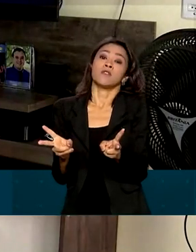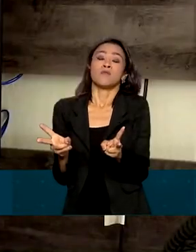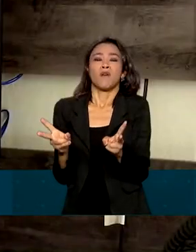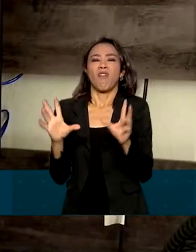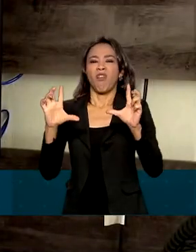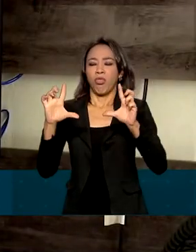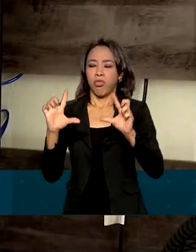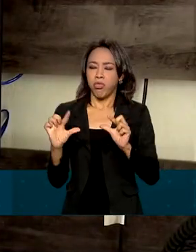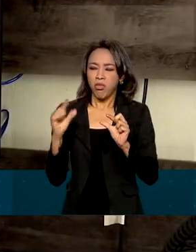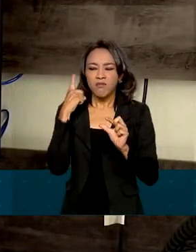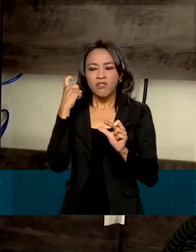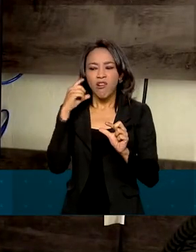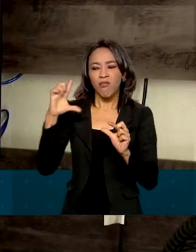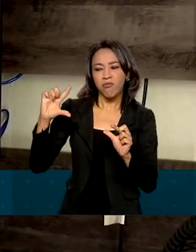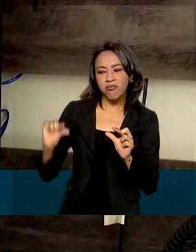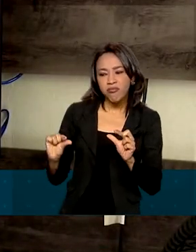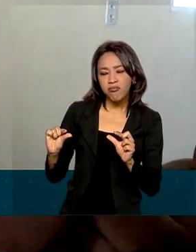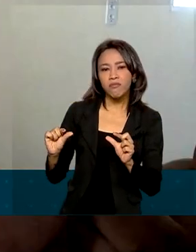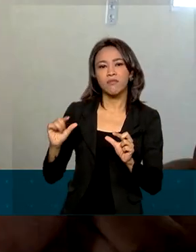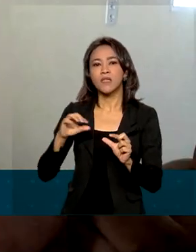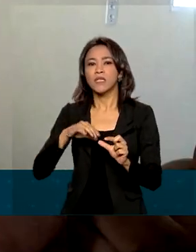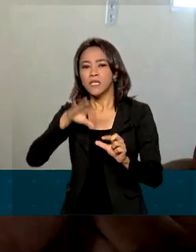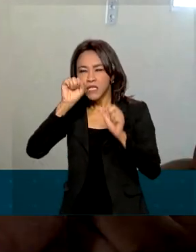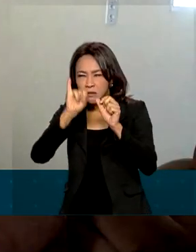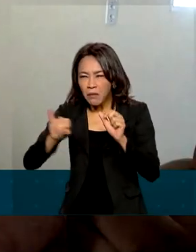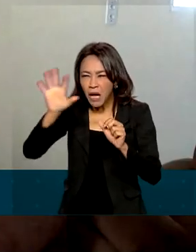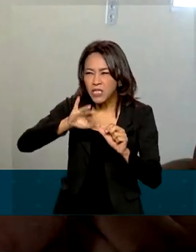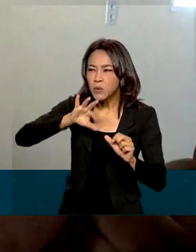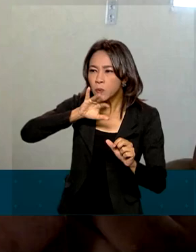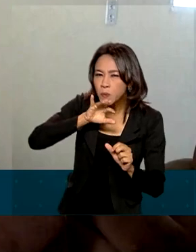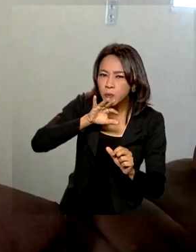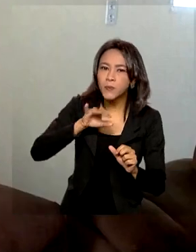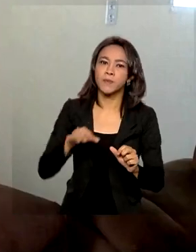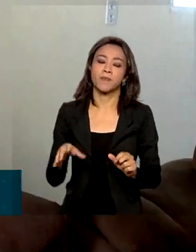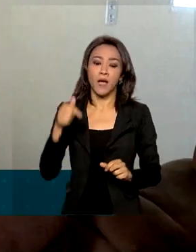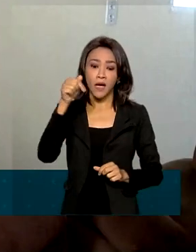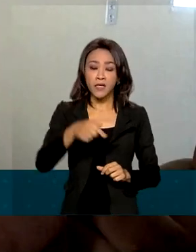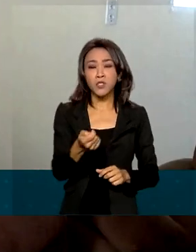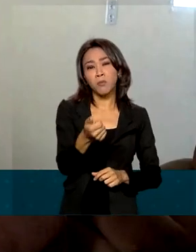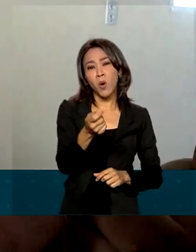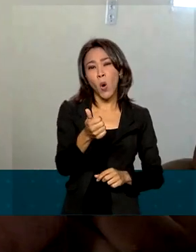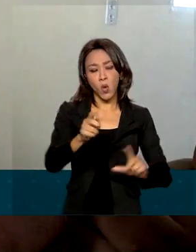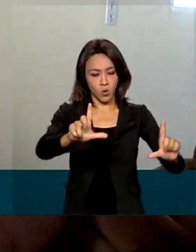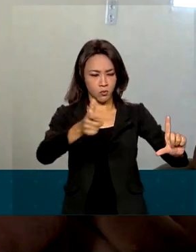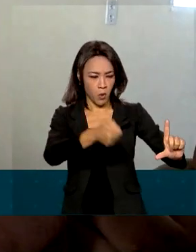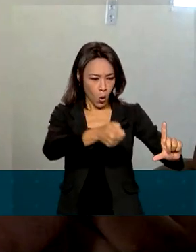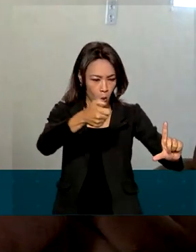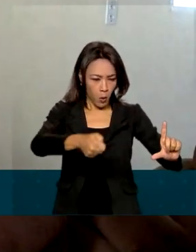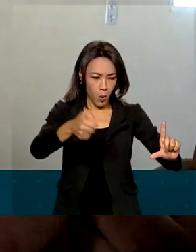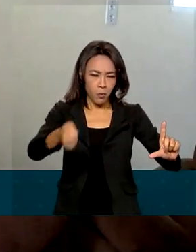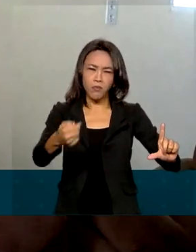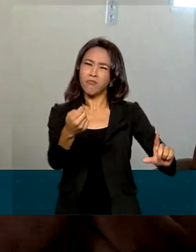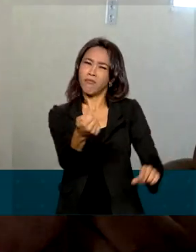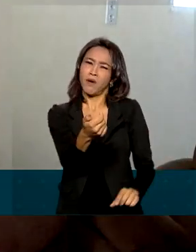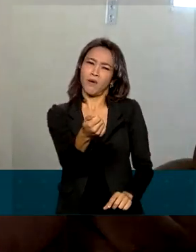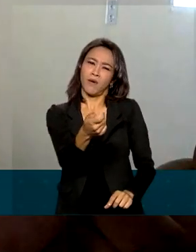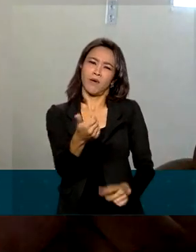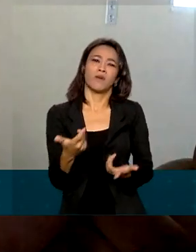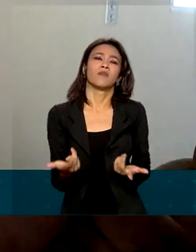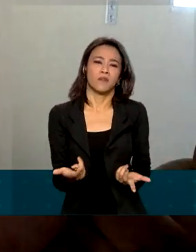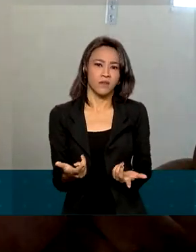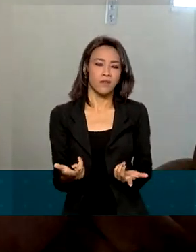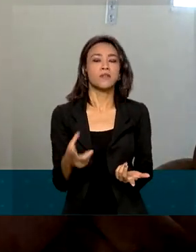qualidade de som e imagem. Aqui são poucos canais que tem, só parabólica mesmo, quase todas as casas